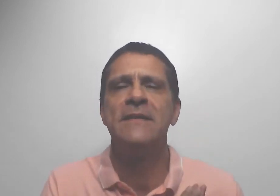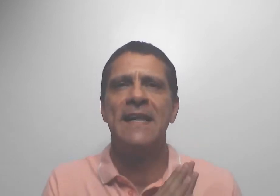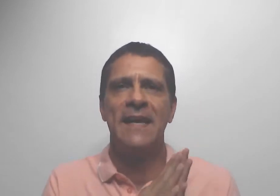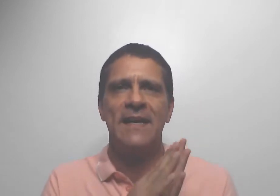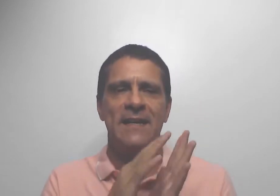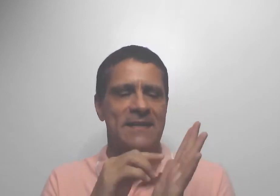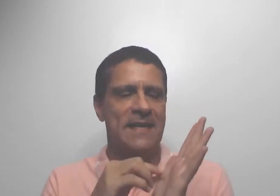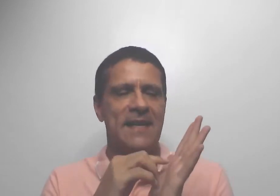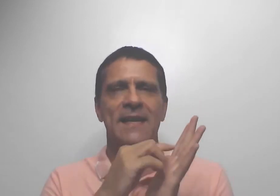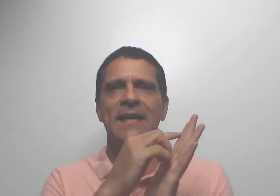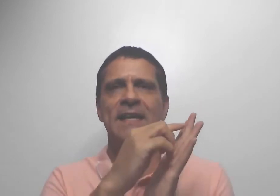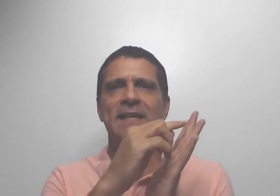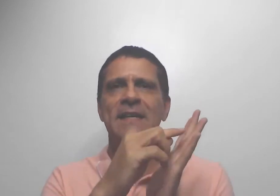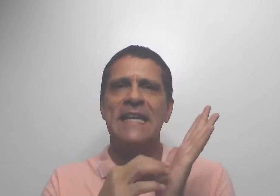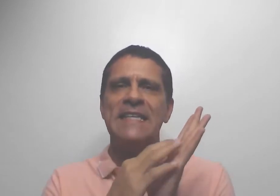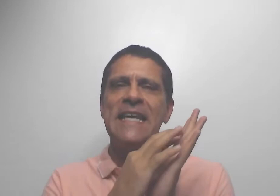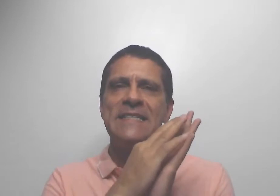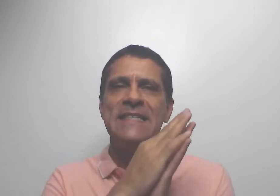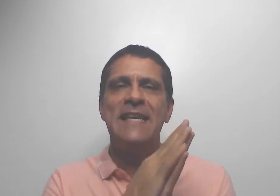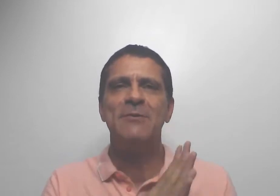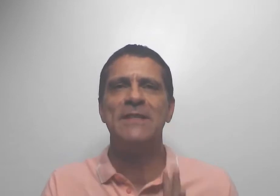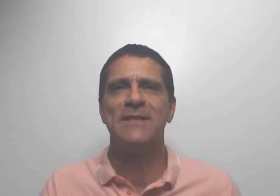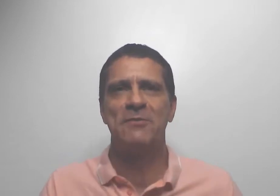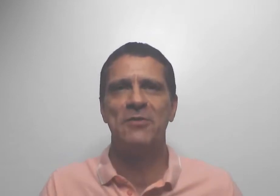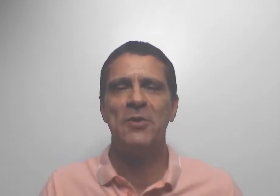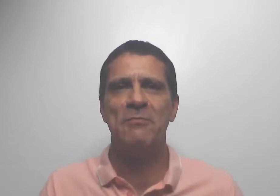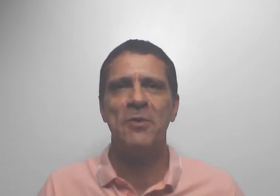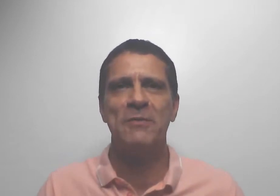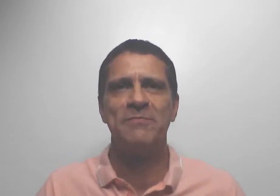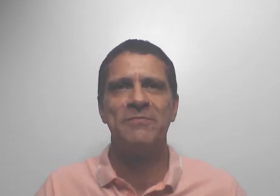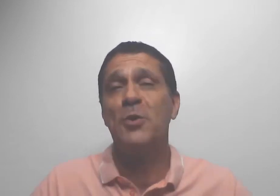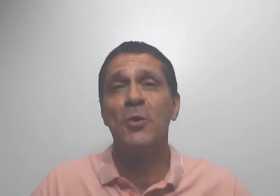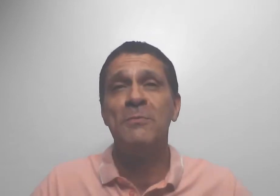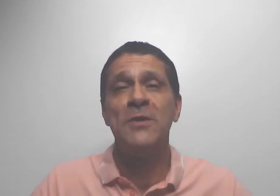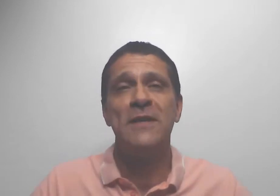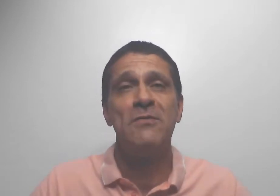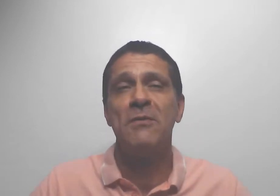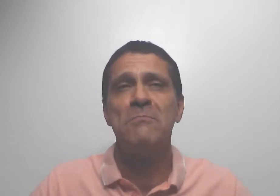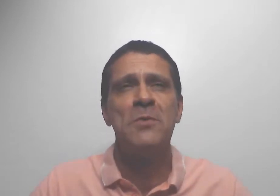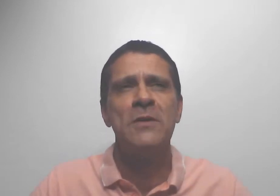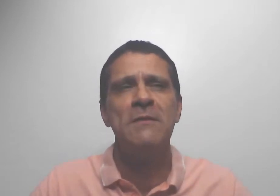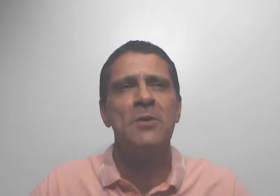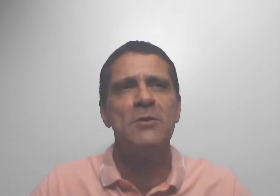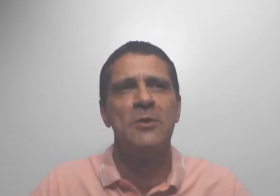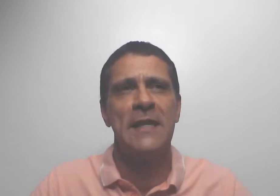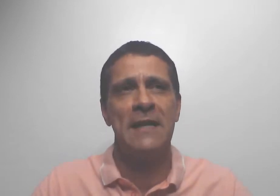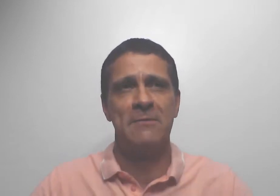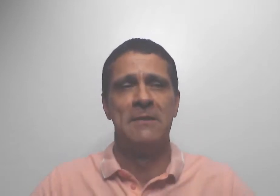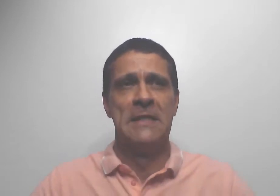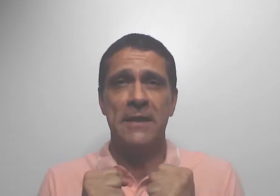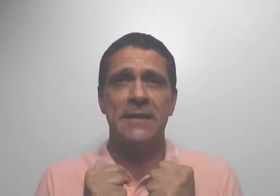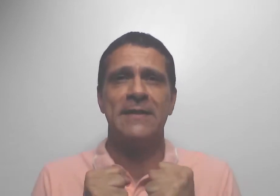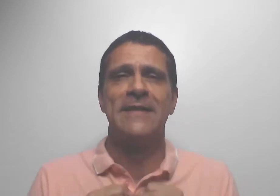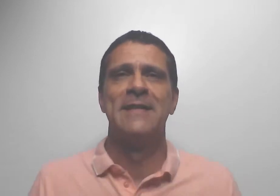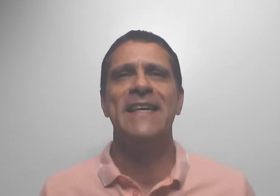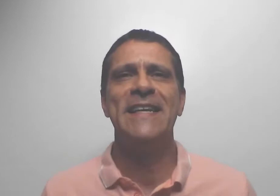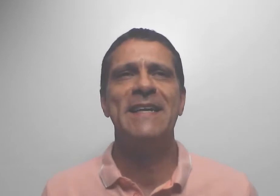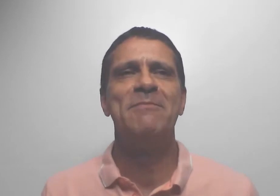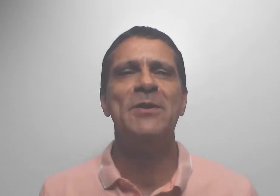naquele desenho que se formou. Ele chorou muito. Ele ficou muito emocionado. Aquilo para ele era